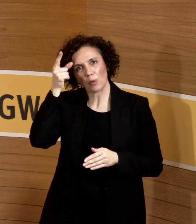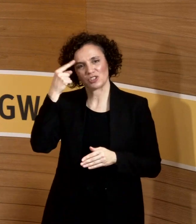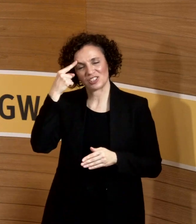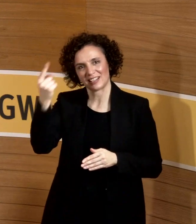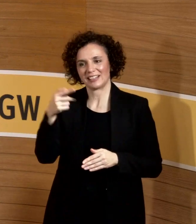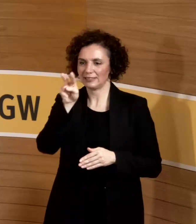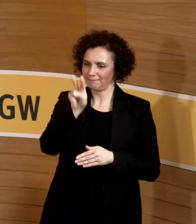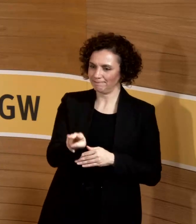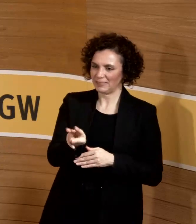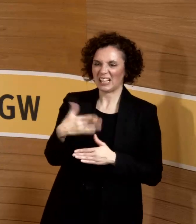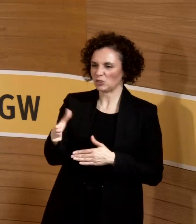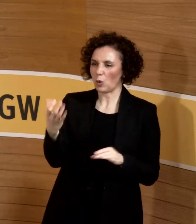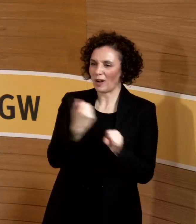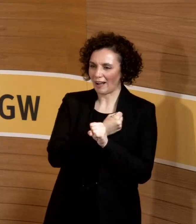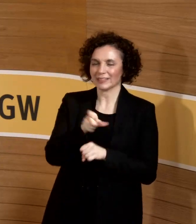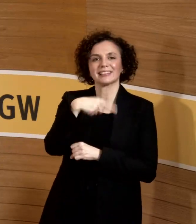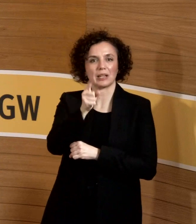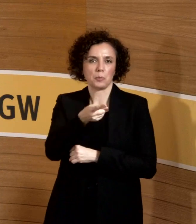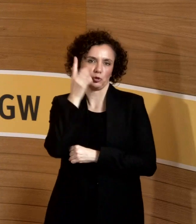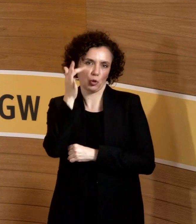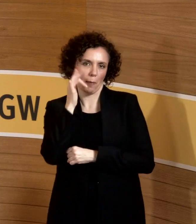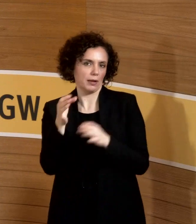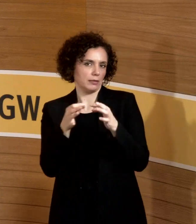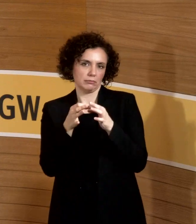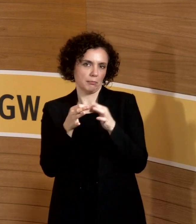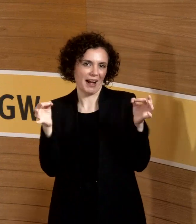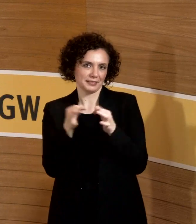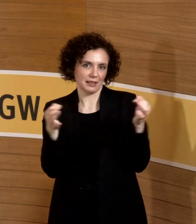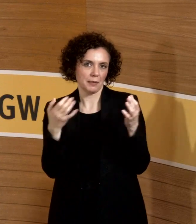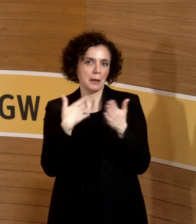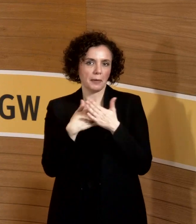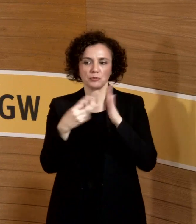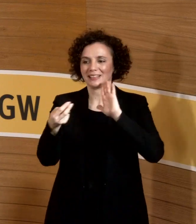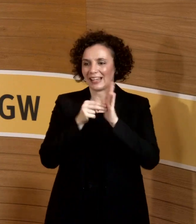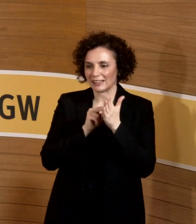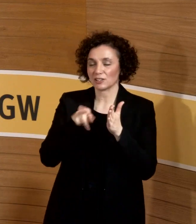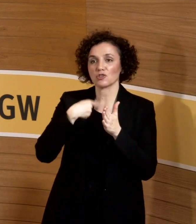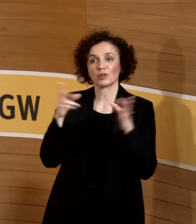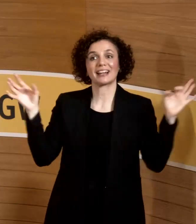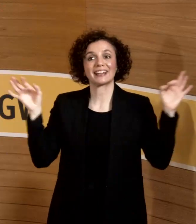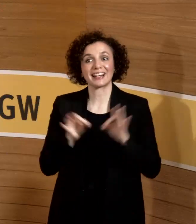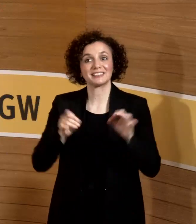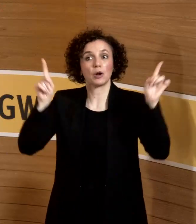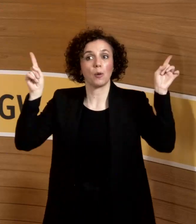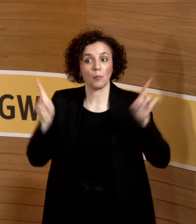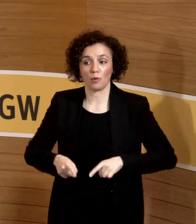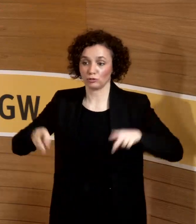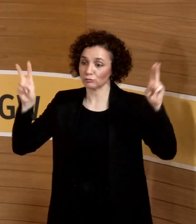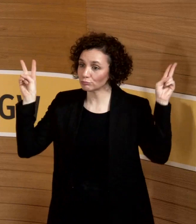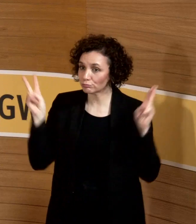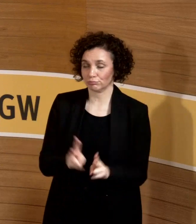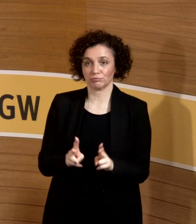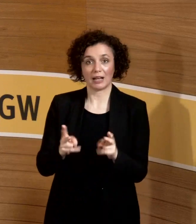muss ich Maßnahmen überlegen. Technisch eben nach dem Stopprinzip und muss das Risiko minimieren. Das ist ja auch noch klar. Aber